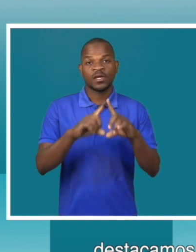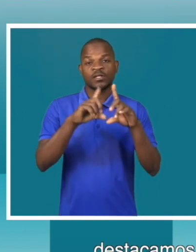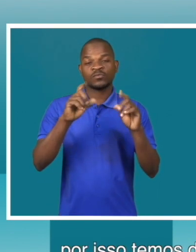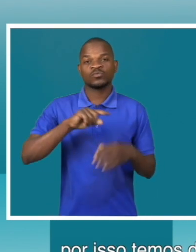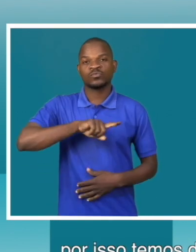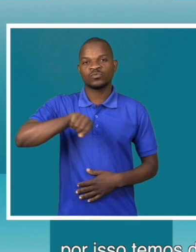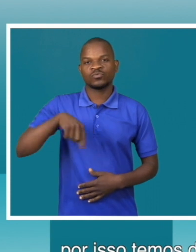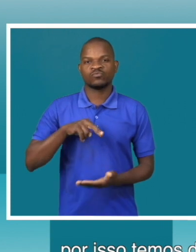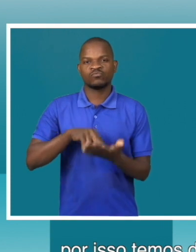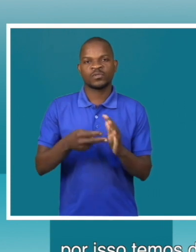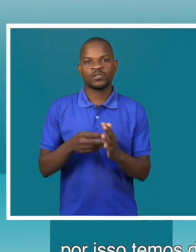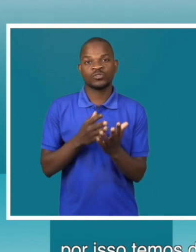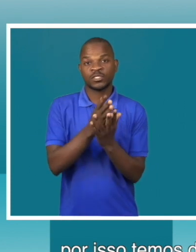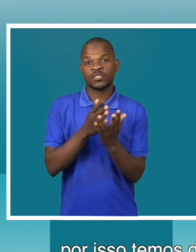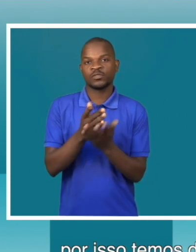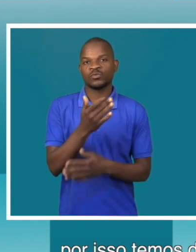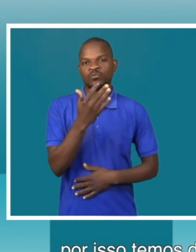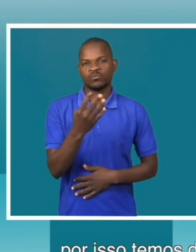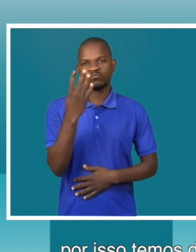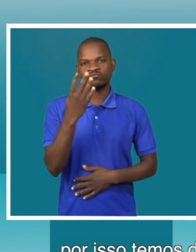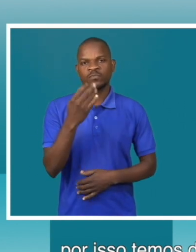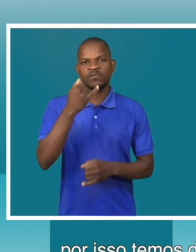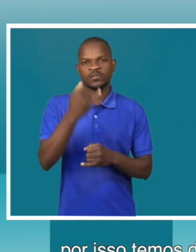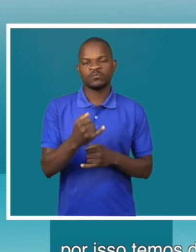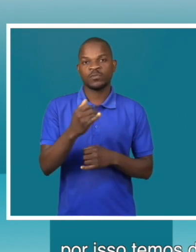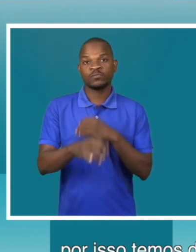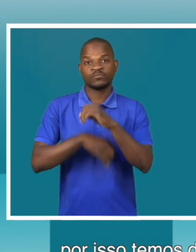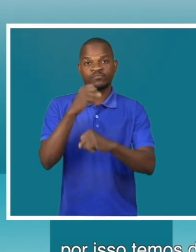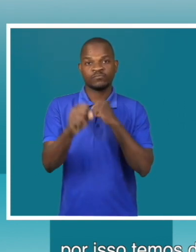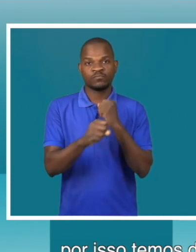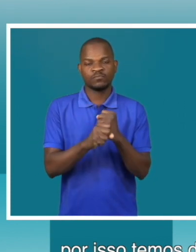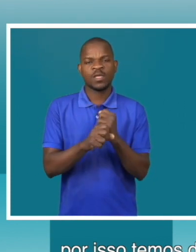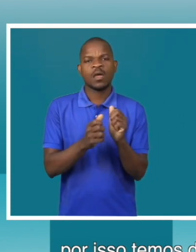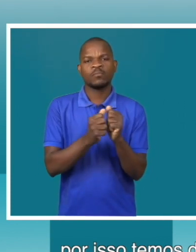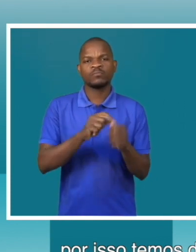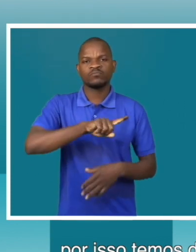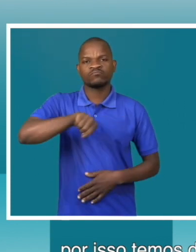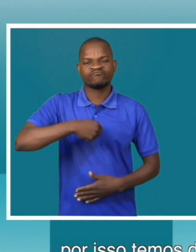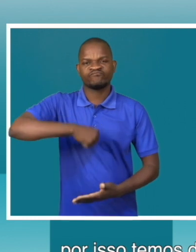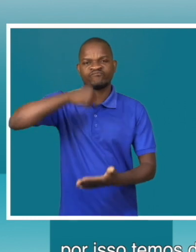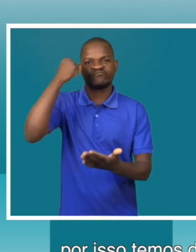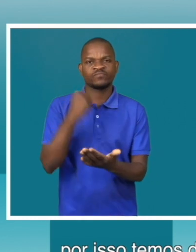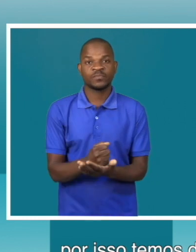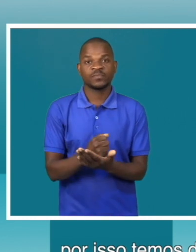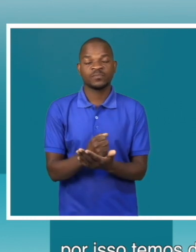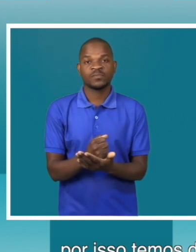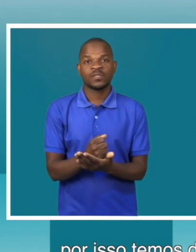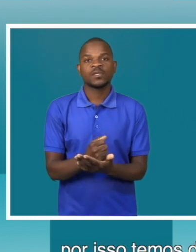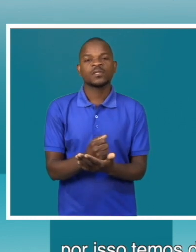por afetar a todos, nós temos que desenhar uma resposta que possa ir ao encontro às necessidades dos diferentes